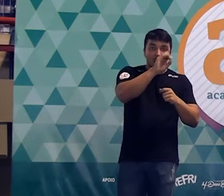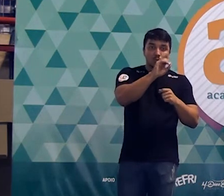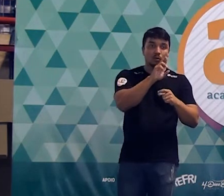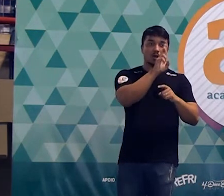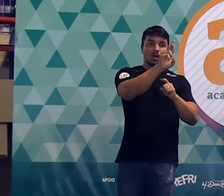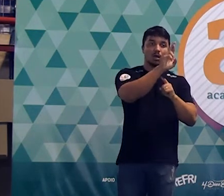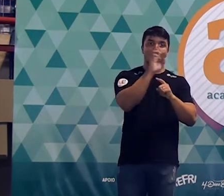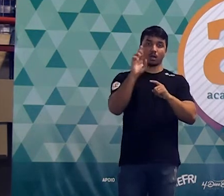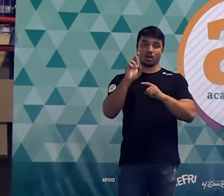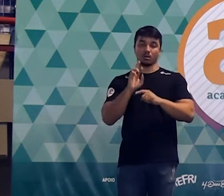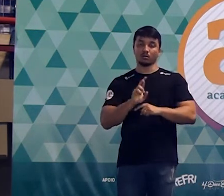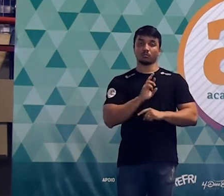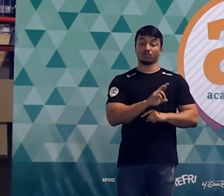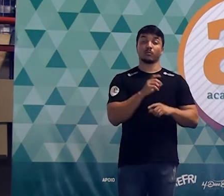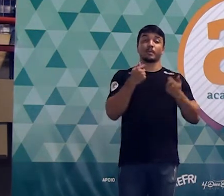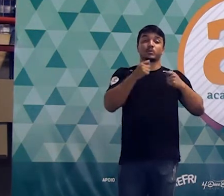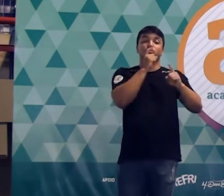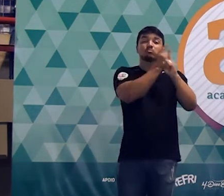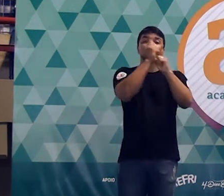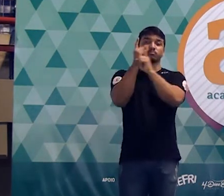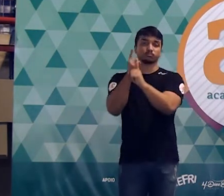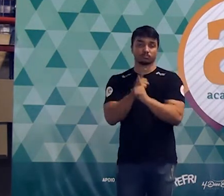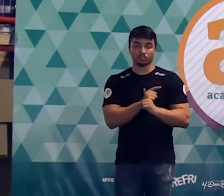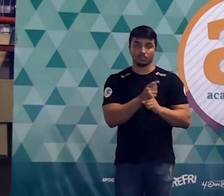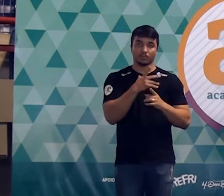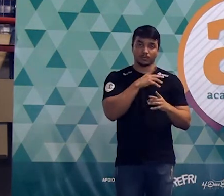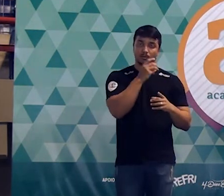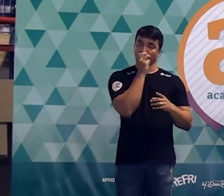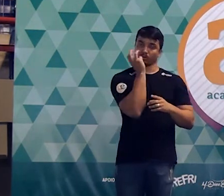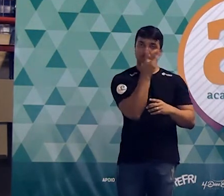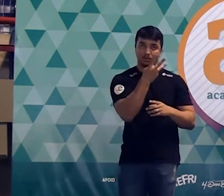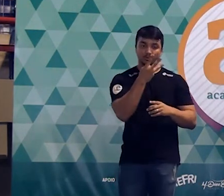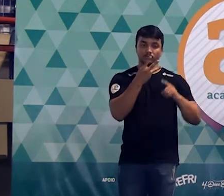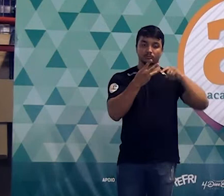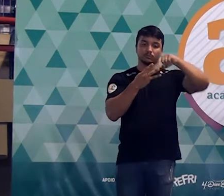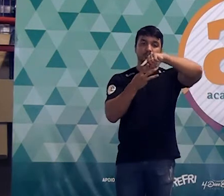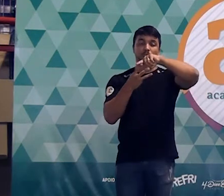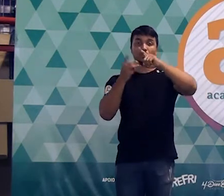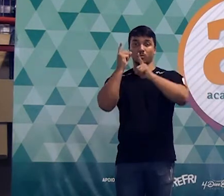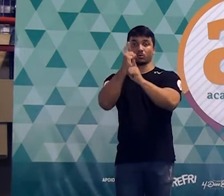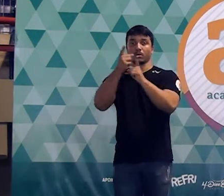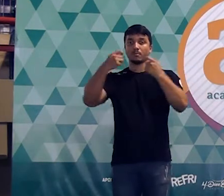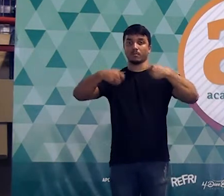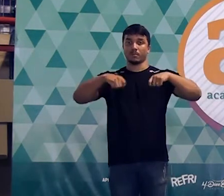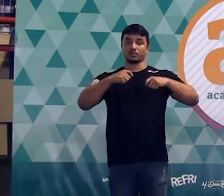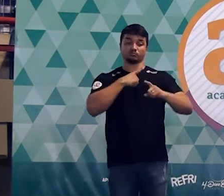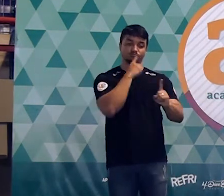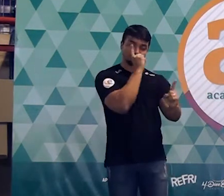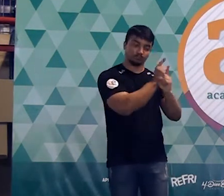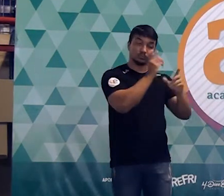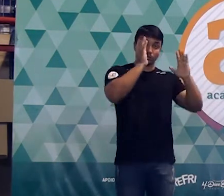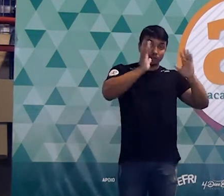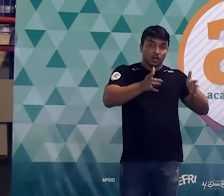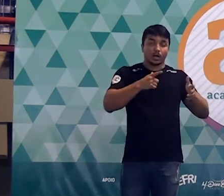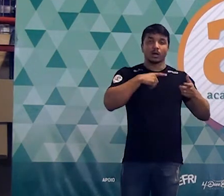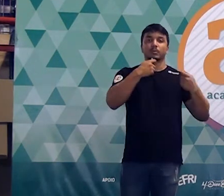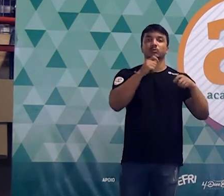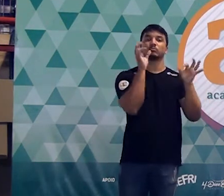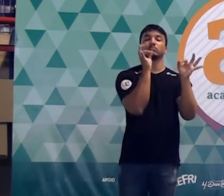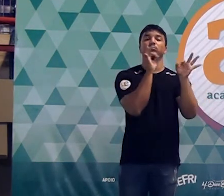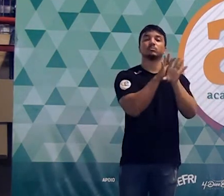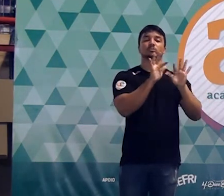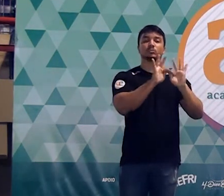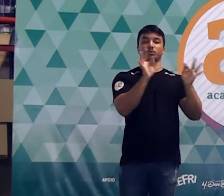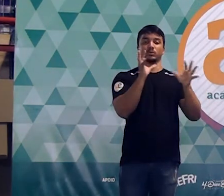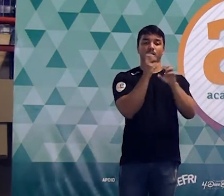deles quanto é o raio grande quanto é o raio pequeno e quanto é o raio intermediário se eu souber a medida dos raios aí a gente consegue